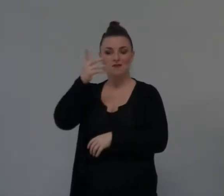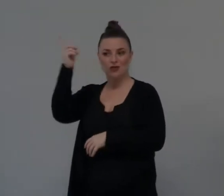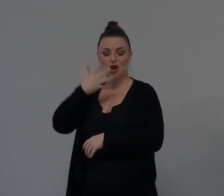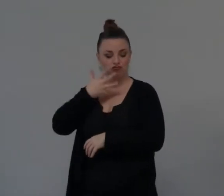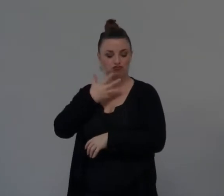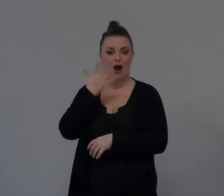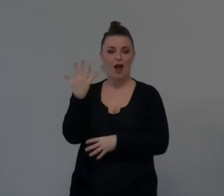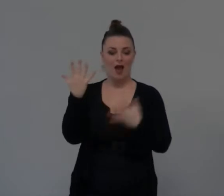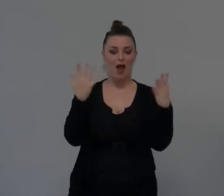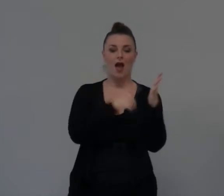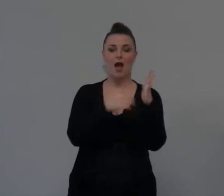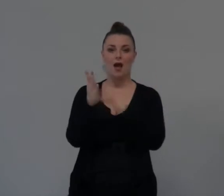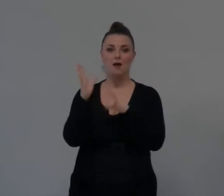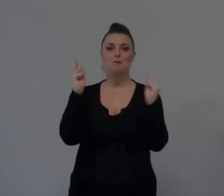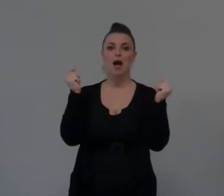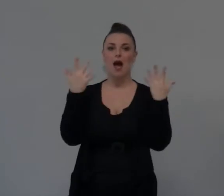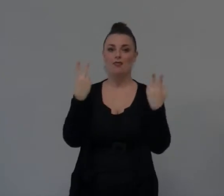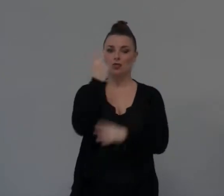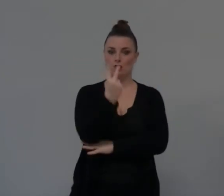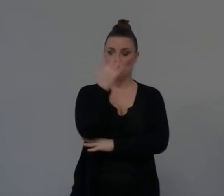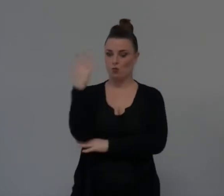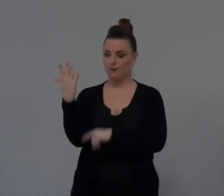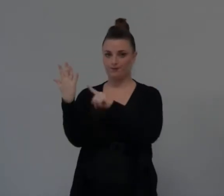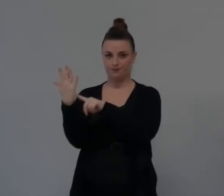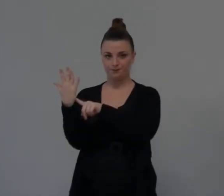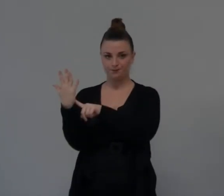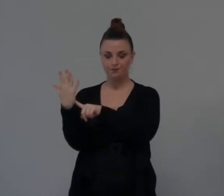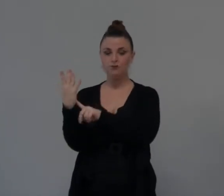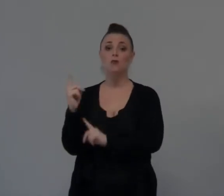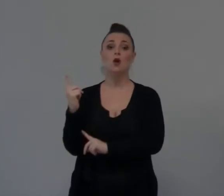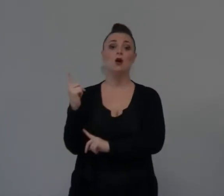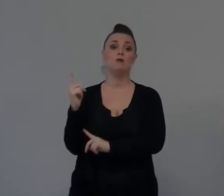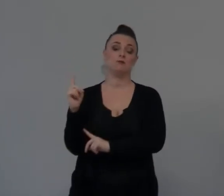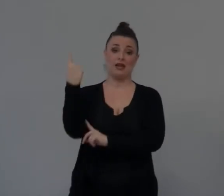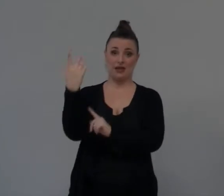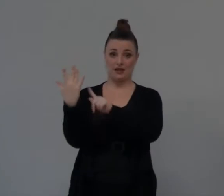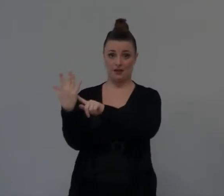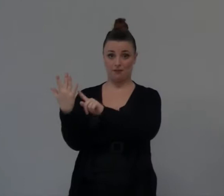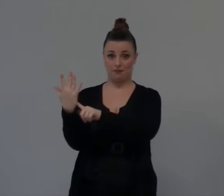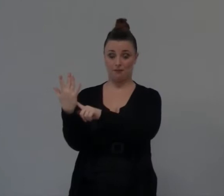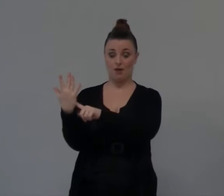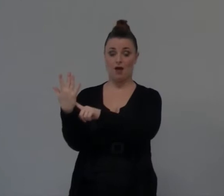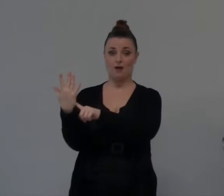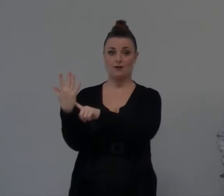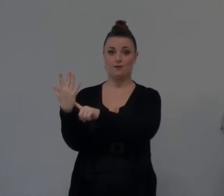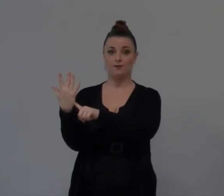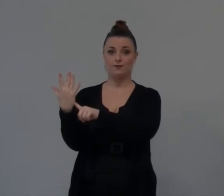sparagonato al fatto che Dio ha potenzialmente due mani. Chiaramente non c'erano le mani, ma le avevamo fatto un esempio.